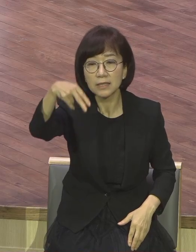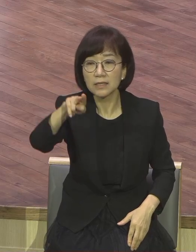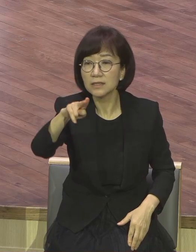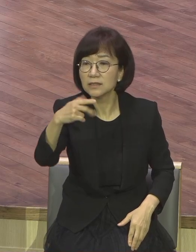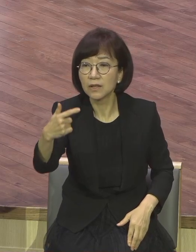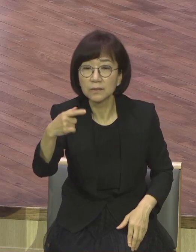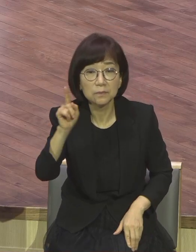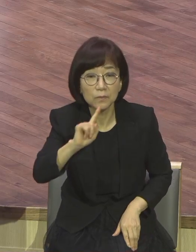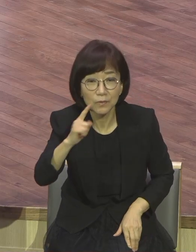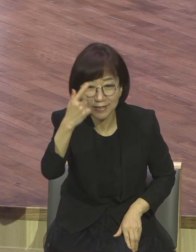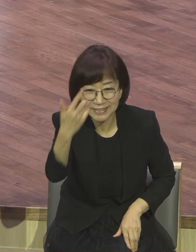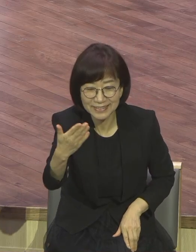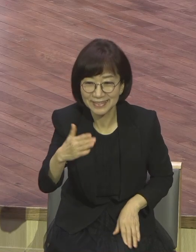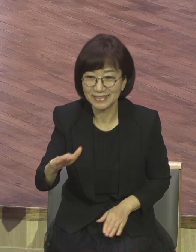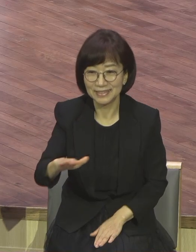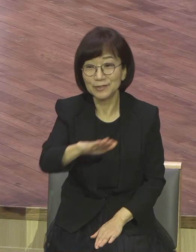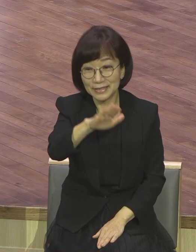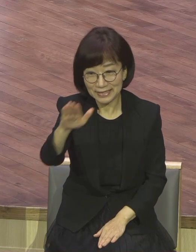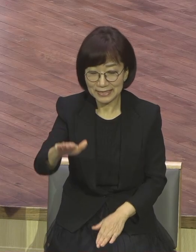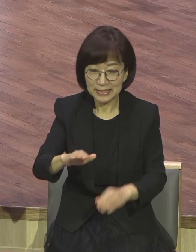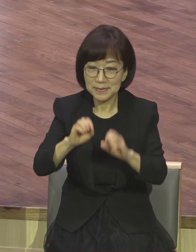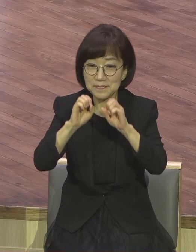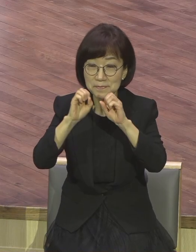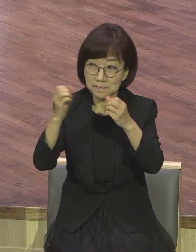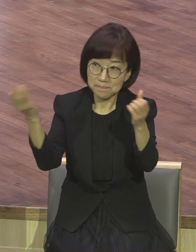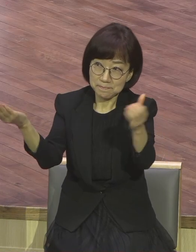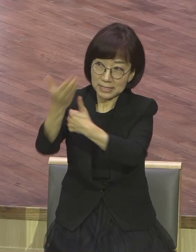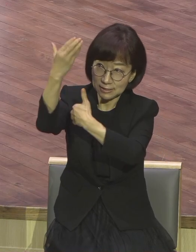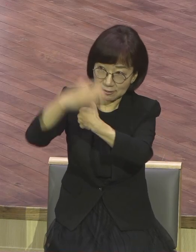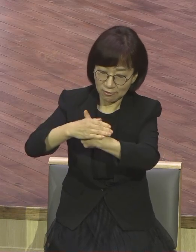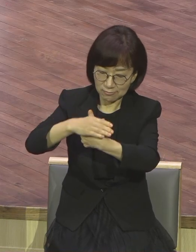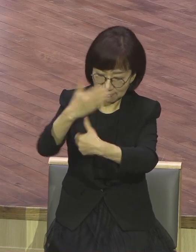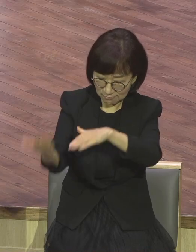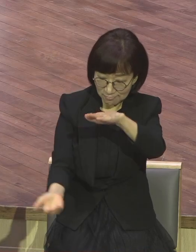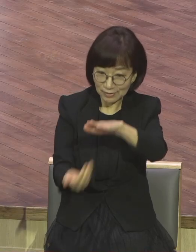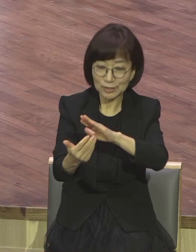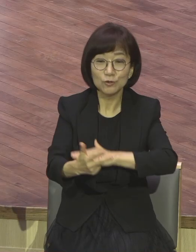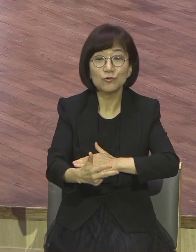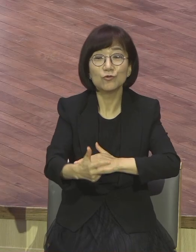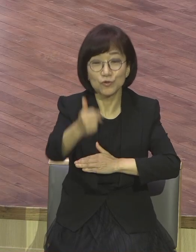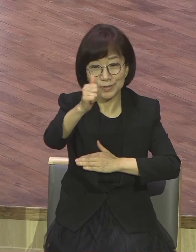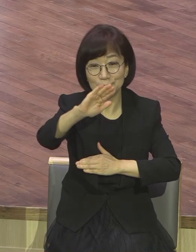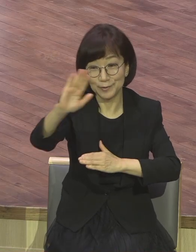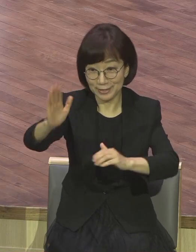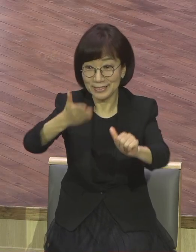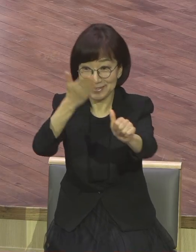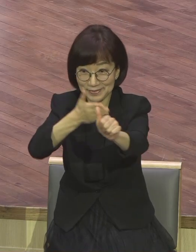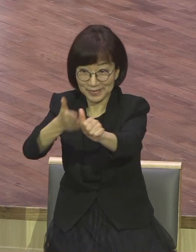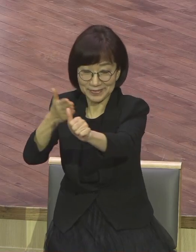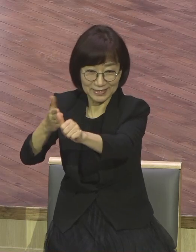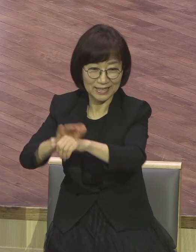실현의 주인공이 되고 은약성제 주역들로 다 서기를 지음으로 축복합니다. 그럼 첫째로 만민이 기도하는